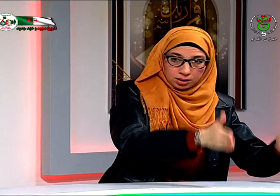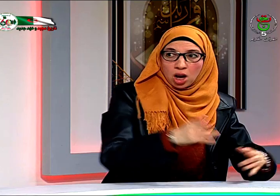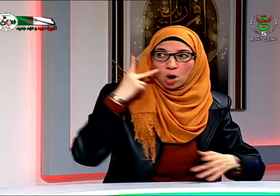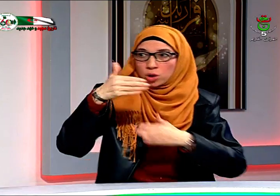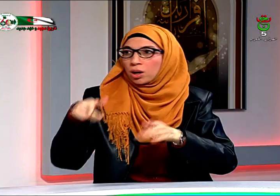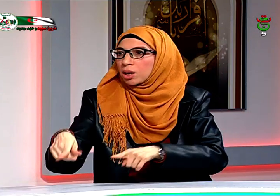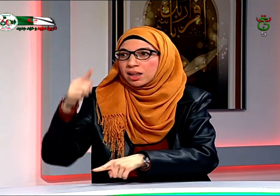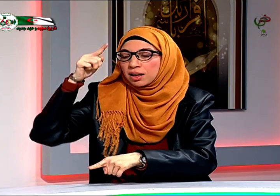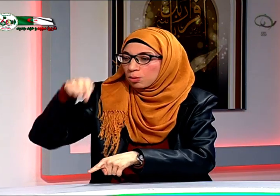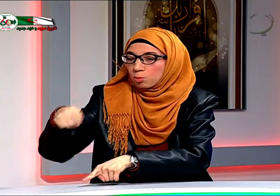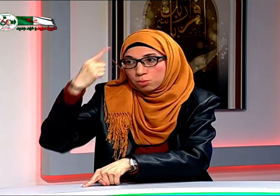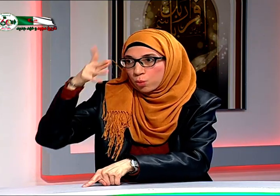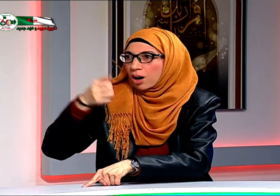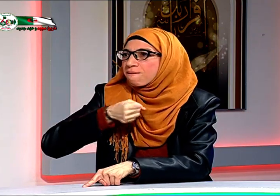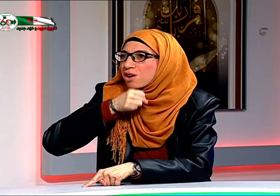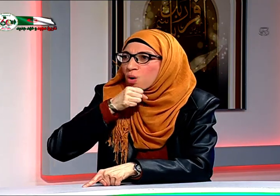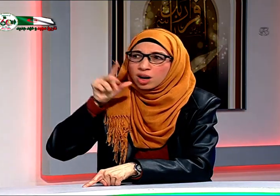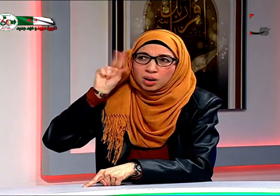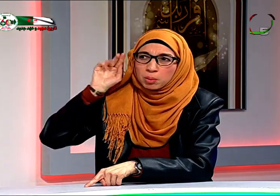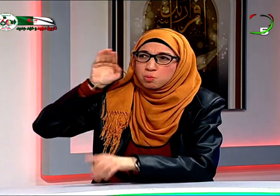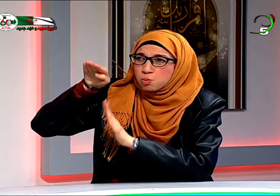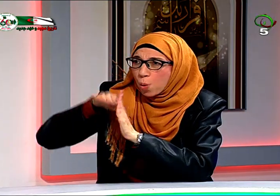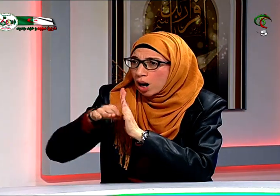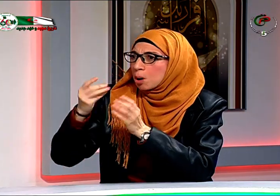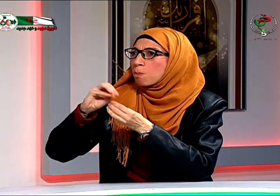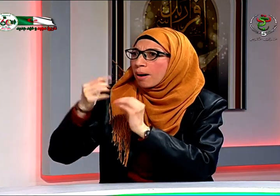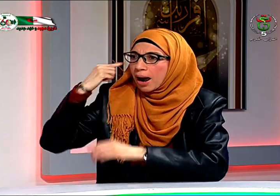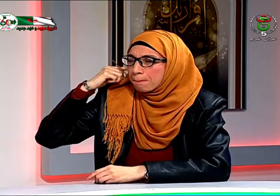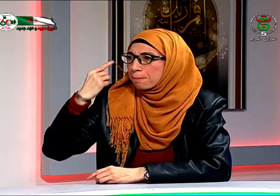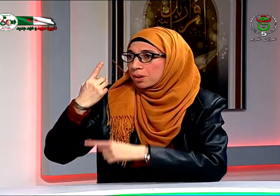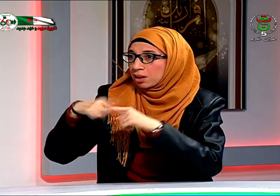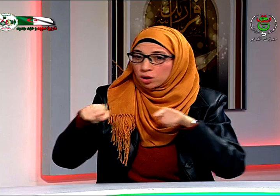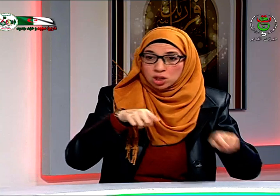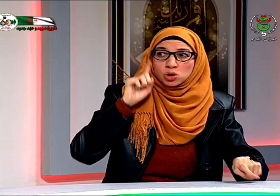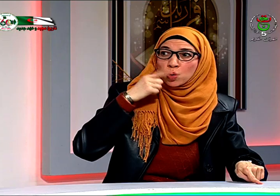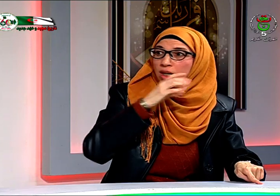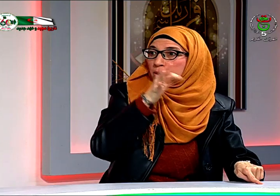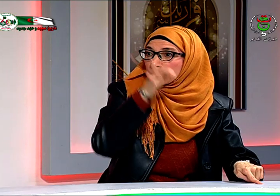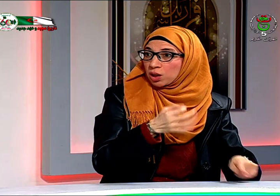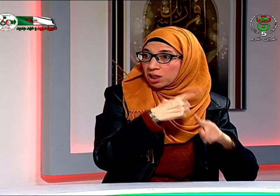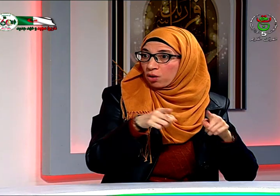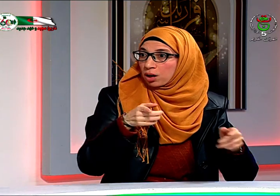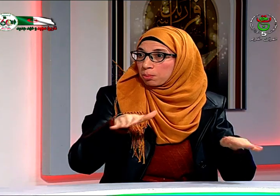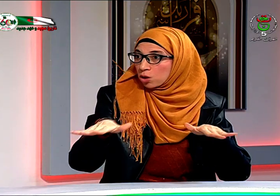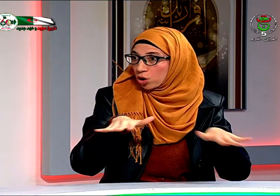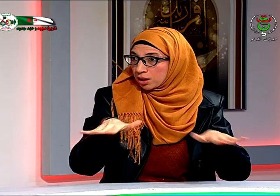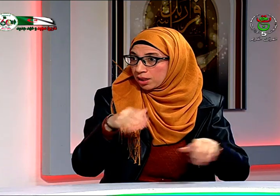يعني يعني هناك أشخاص دوي السمع عميق وهناك أشخاص